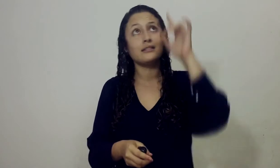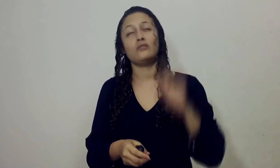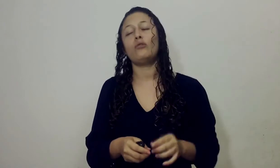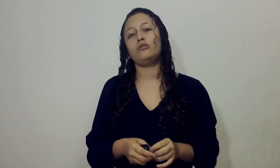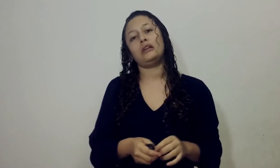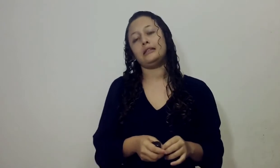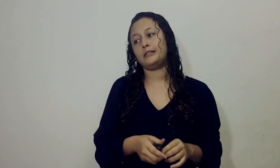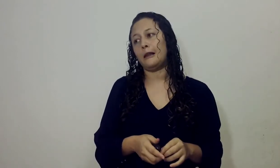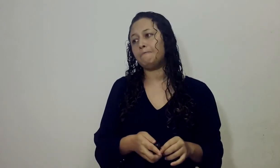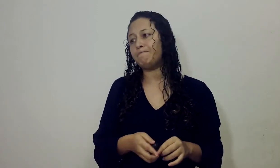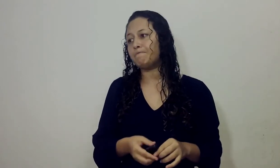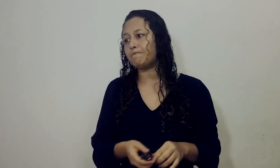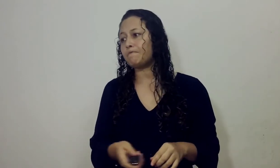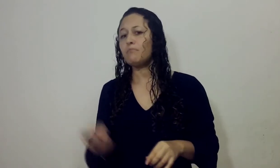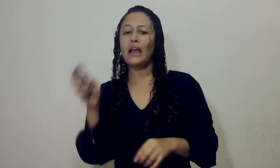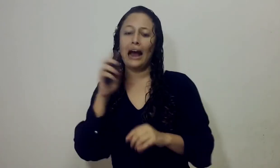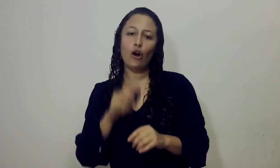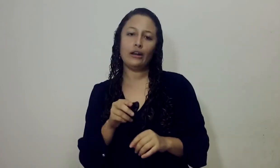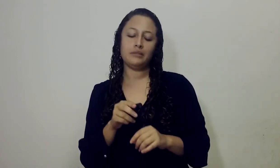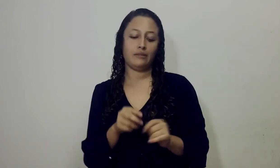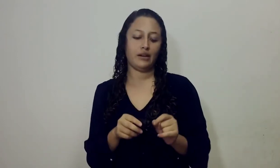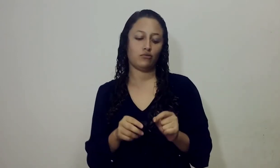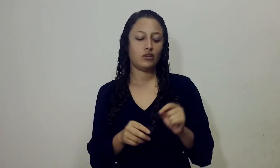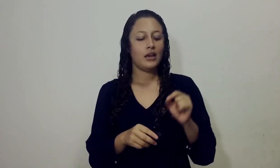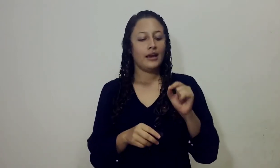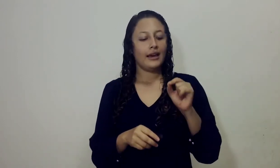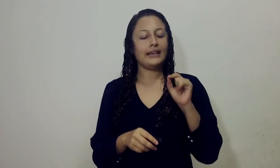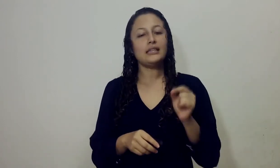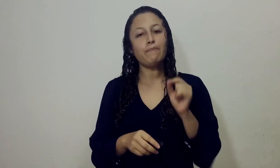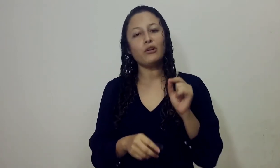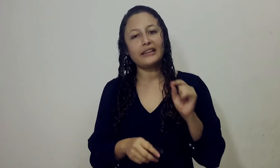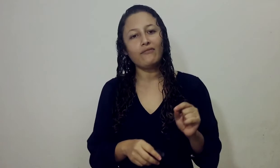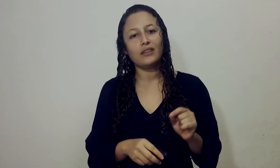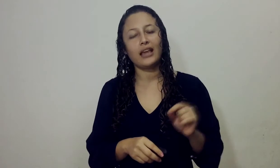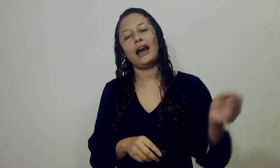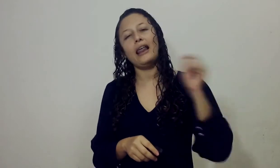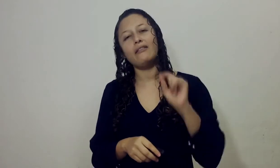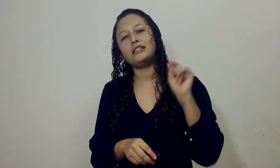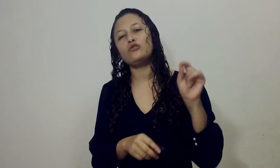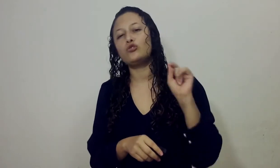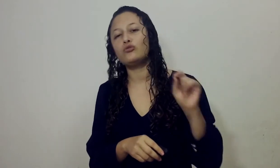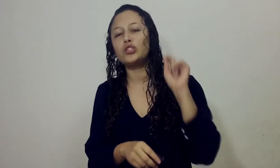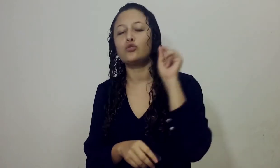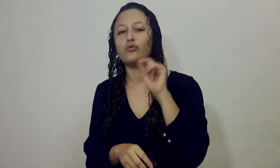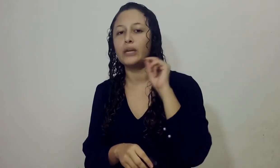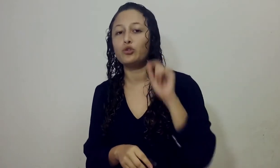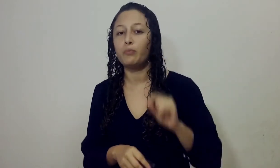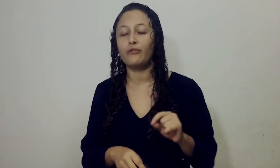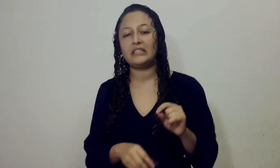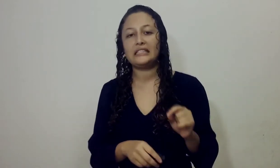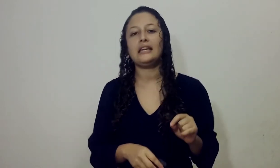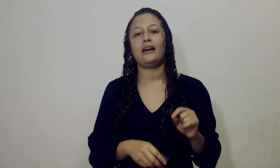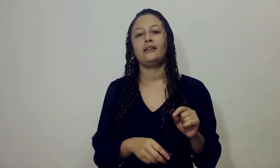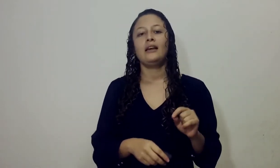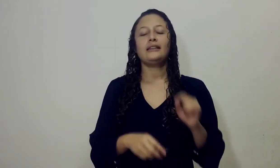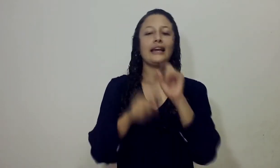ante el santuario celestial Ahora, mis hermanos Es importante que cada vez que nosotros estudiemos